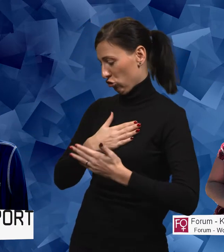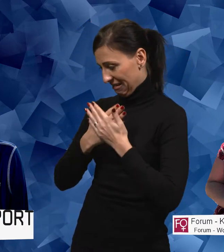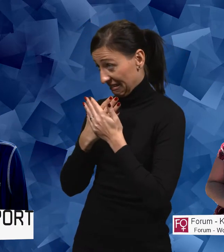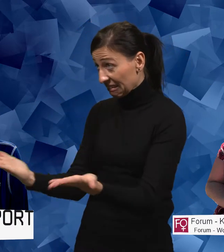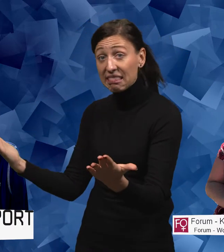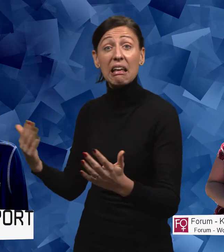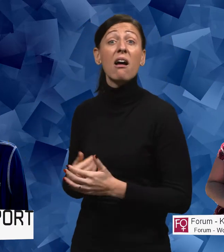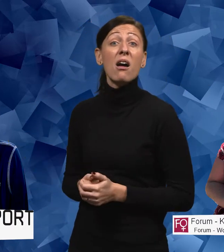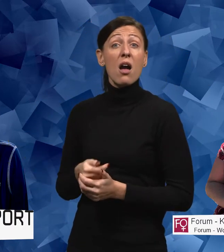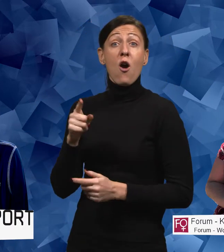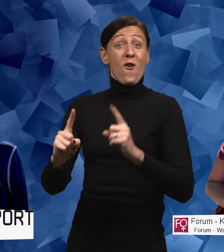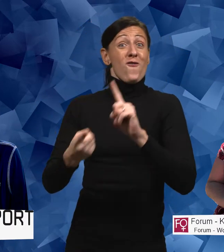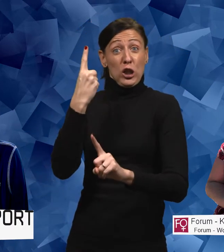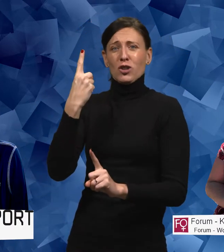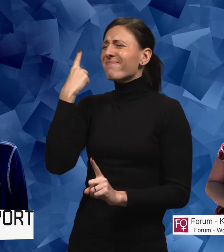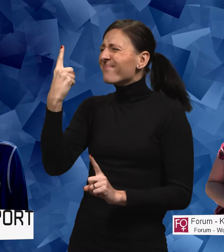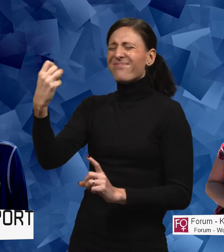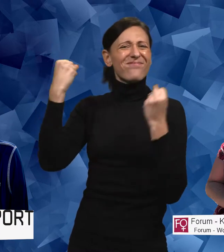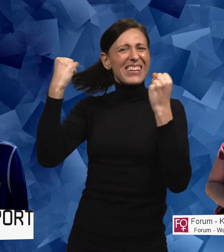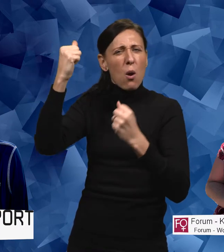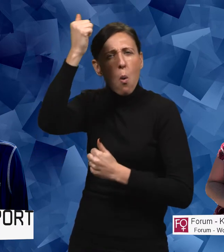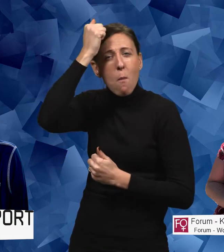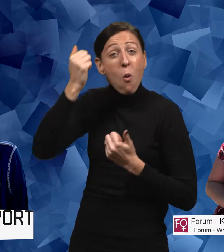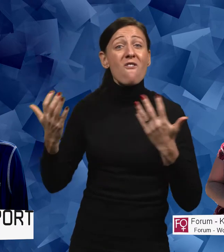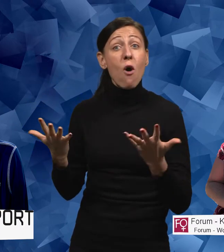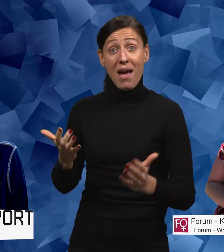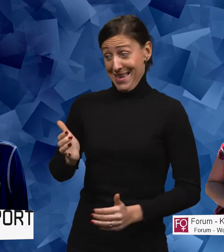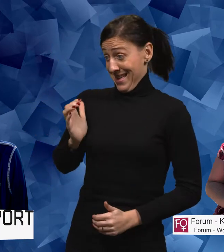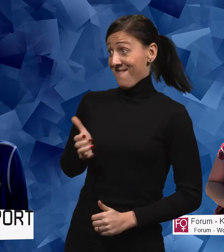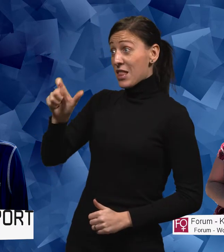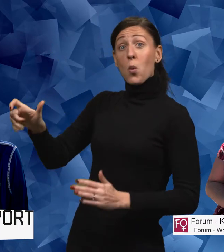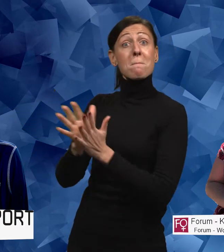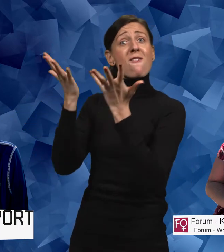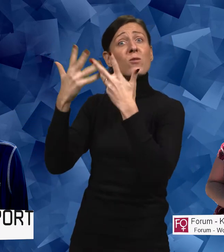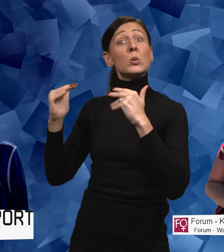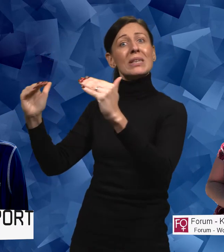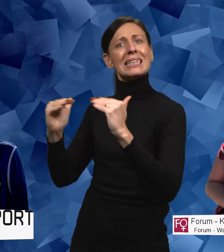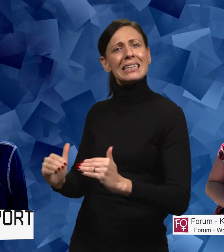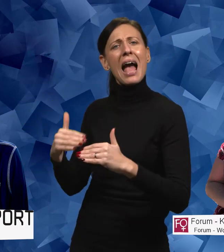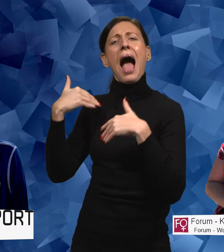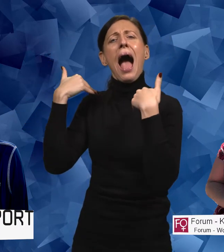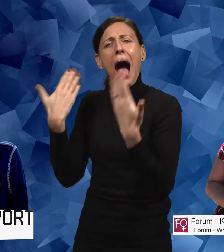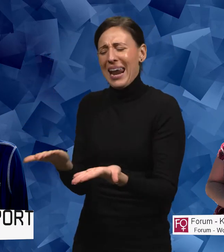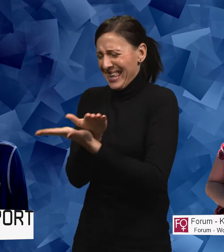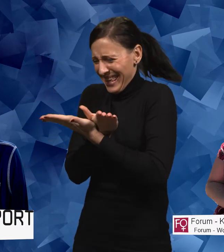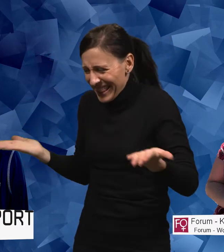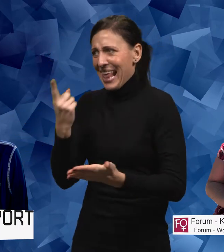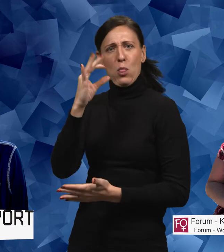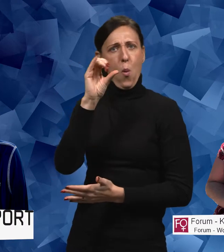Först och främst så är det ju jätteviktigt att komma ihåg att kvinnor med funktionsnedsättning är ju definitivt inte någon homogen